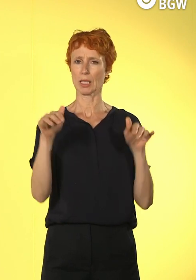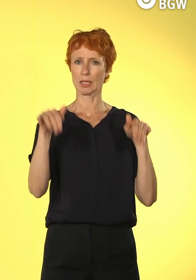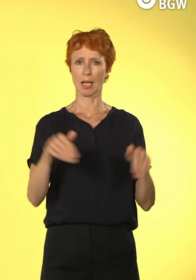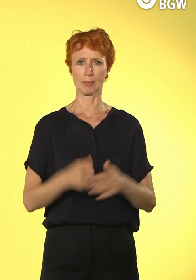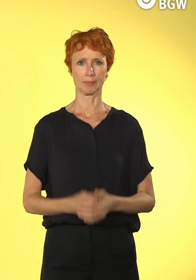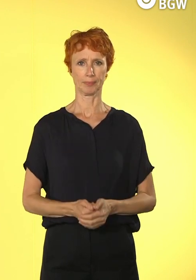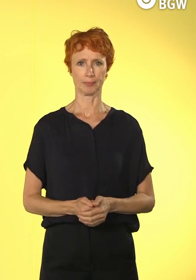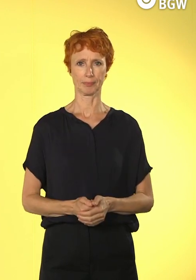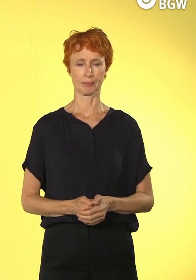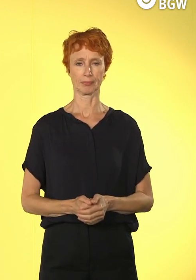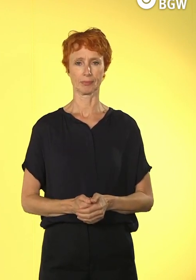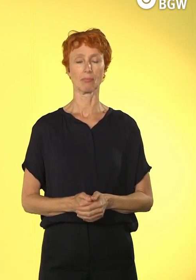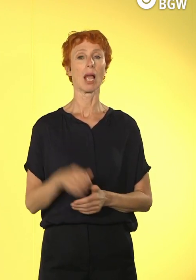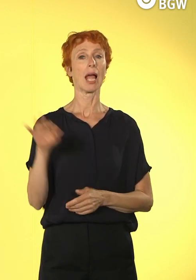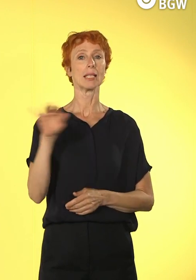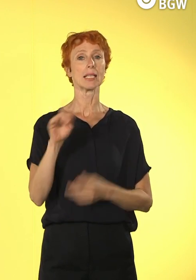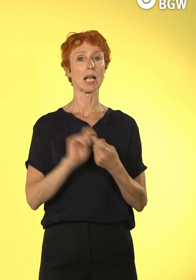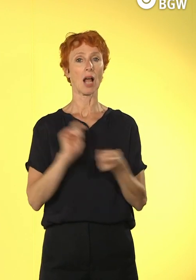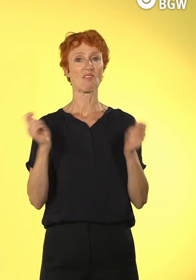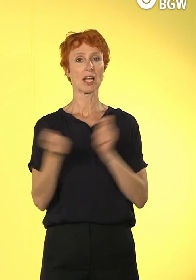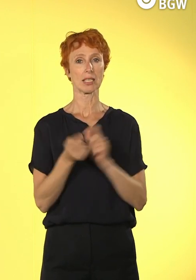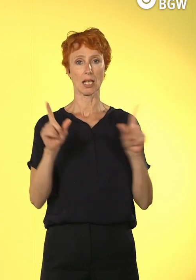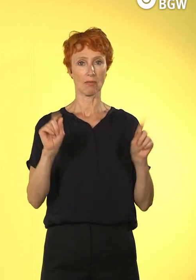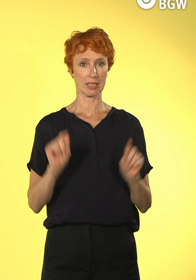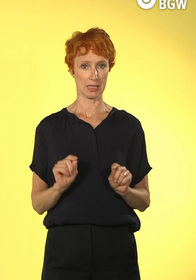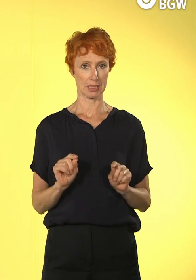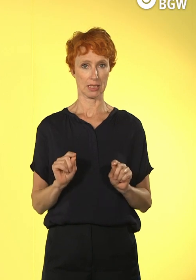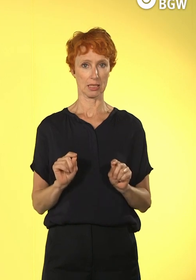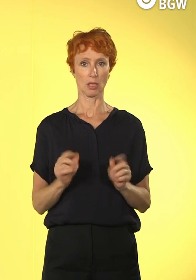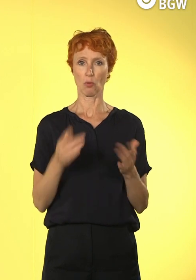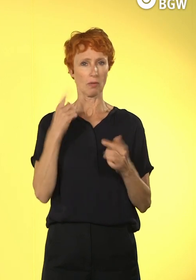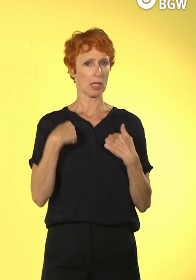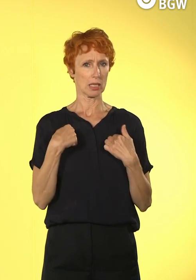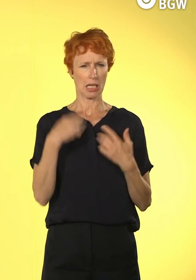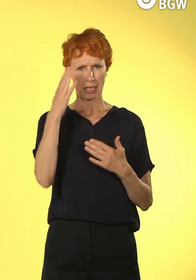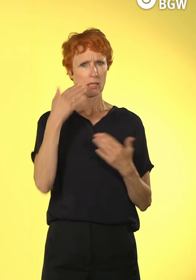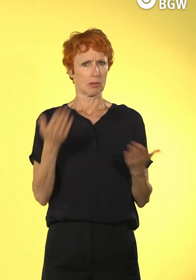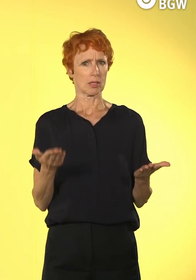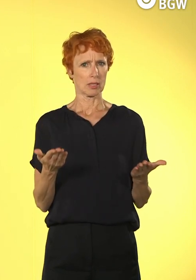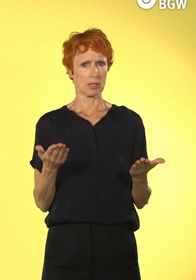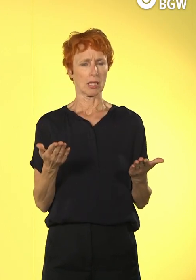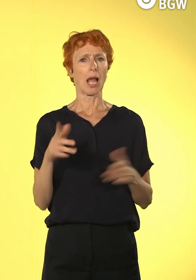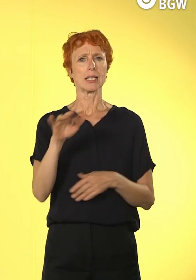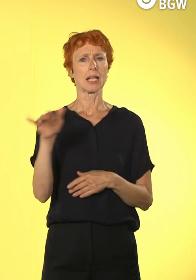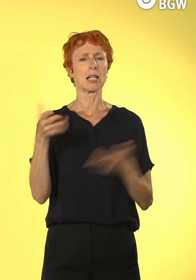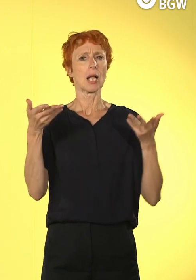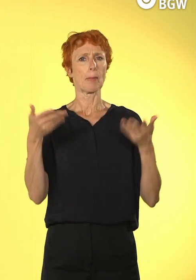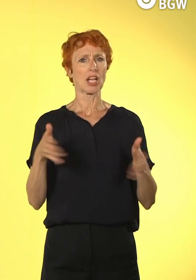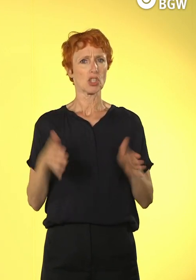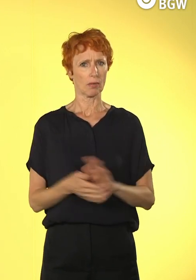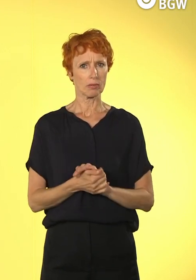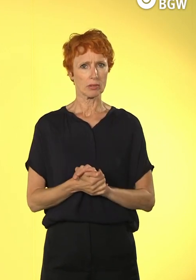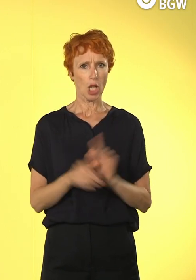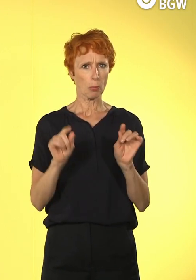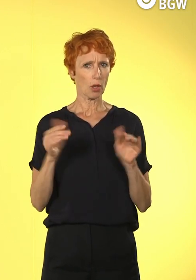digitaler Wandel? Woran zeigt sich das? Was bedeutet Digital Readiness? Welche Dimensionen